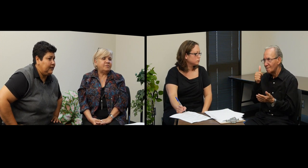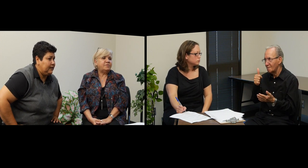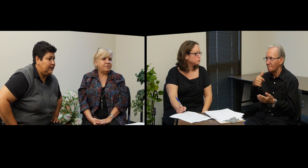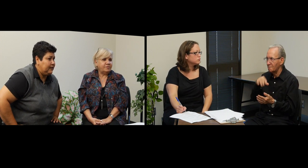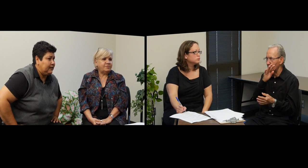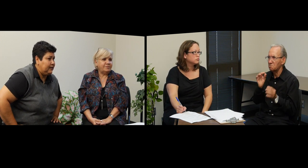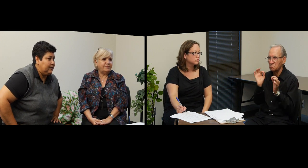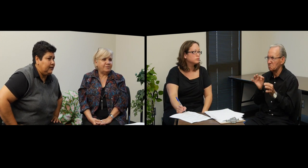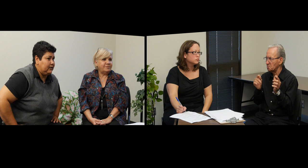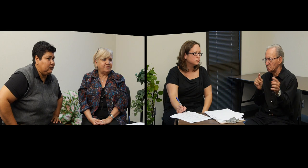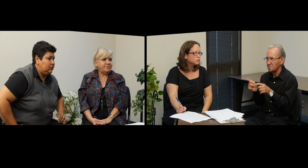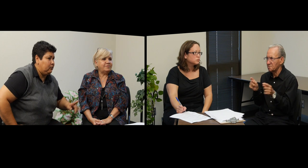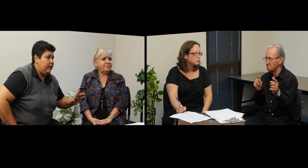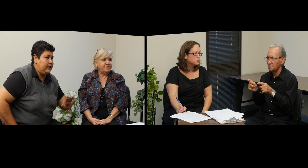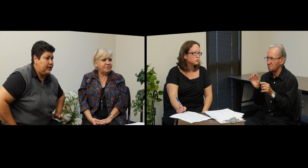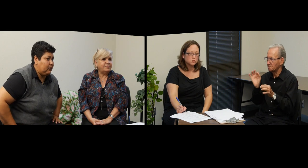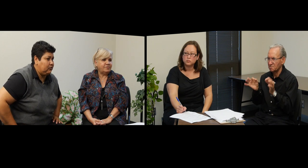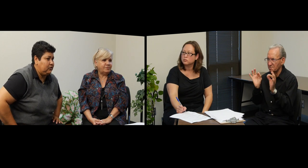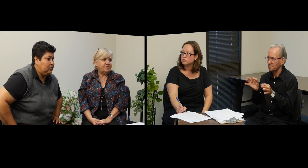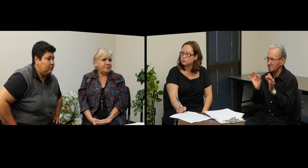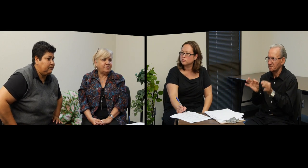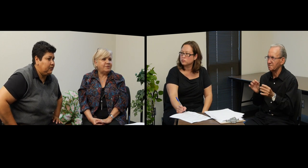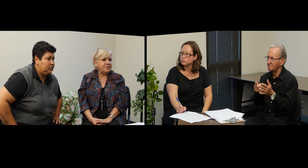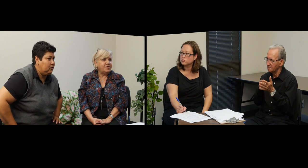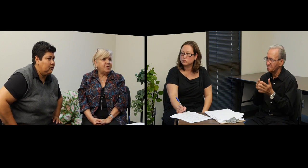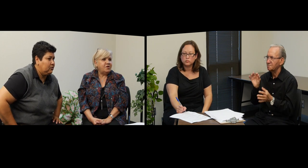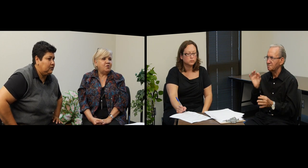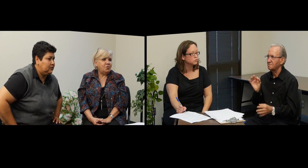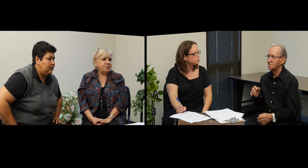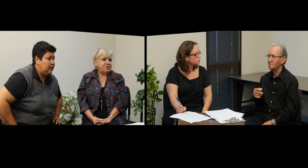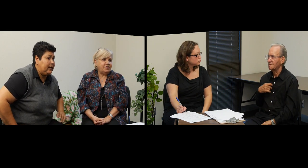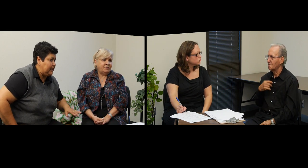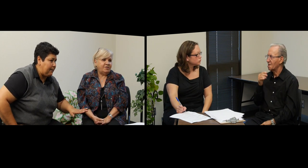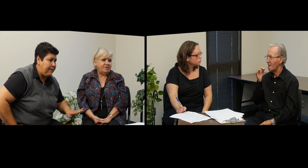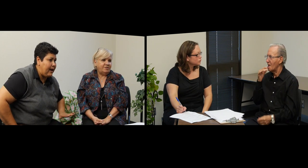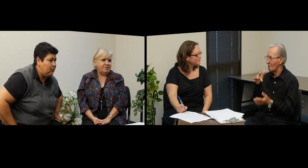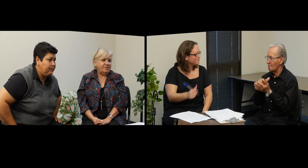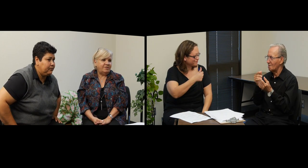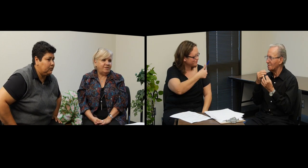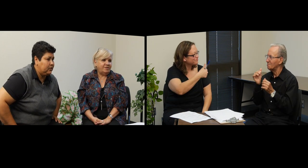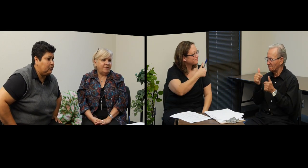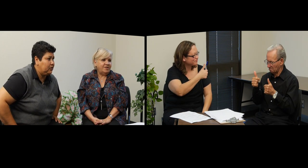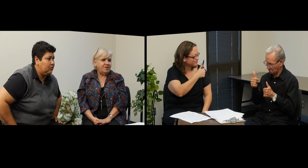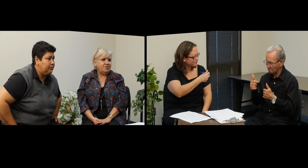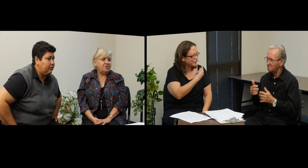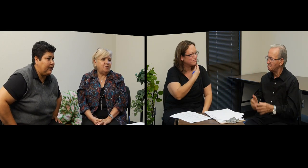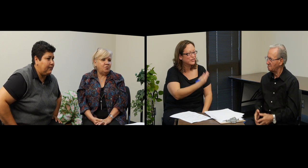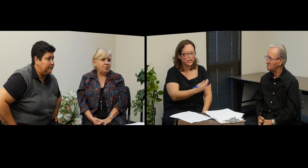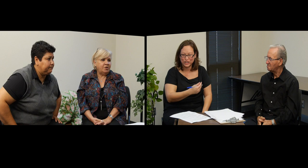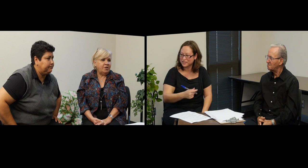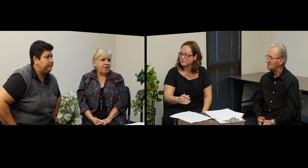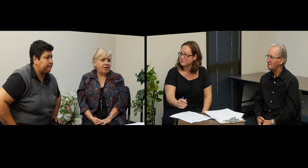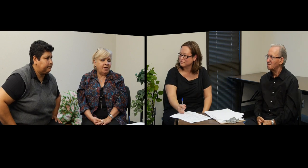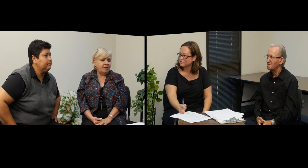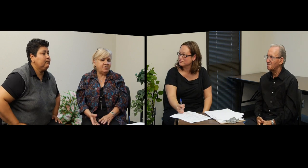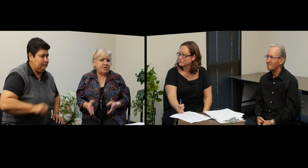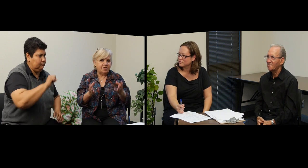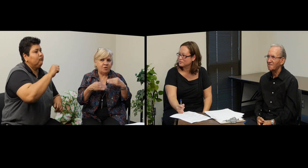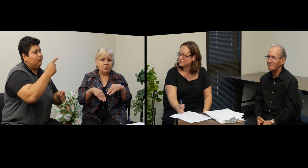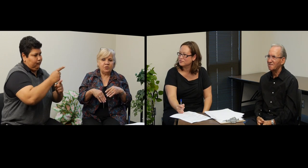y entonces voy y la consigo y todo, este, la pago, no tengo ningún problema. Porque a él se la traen por